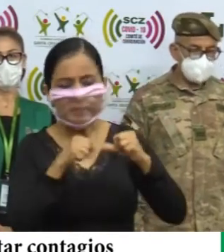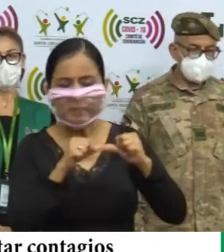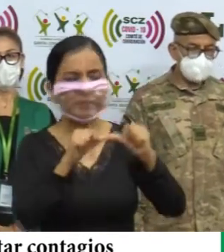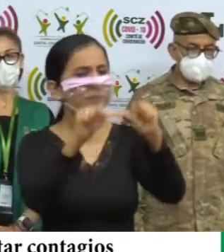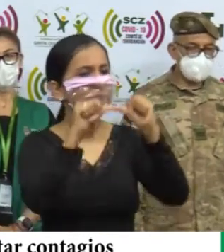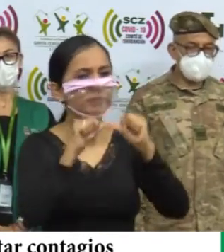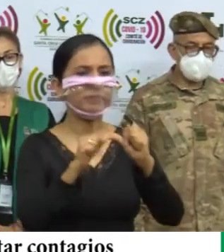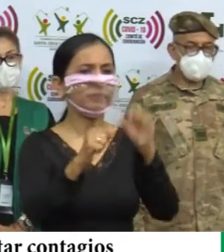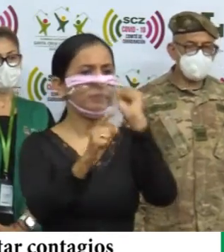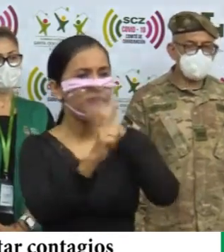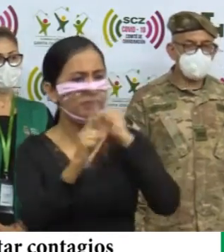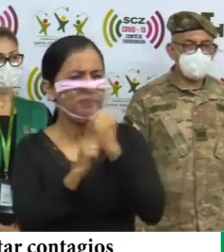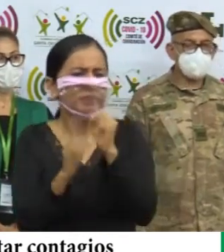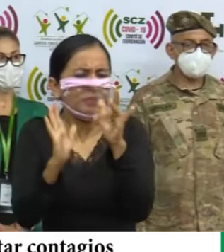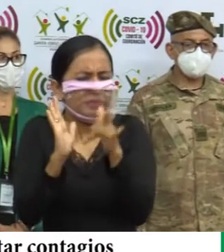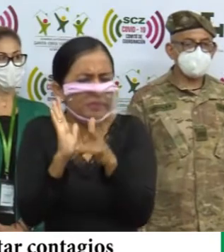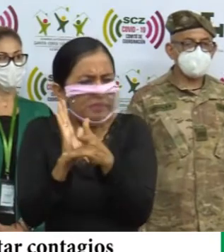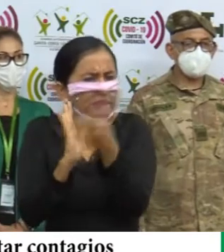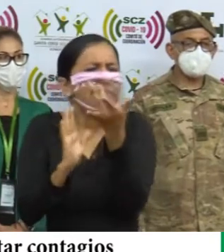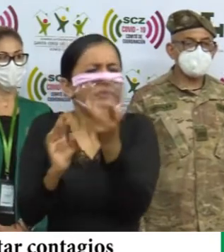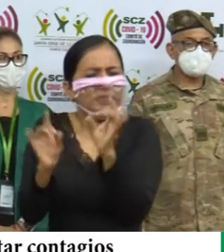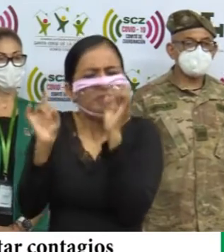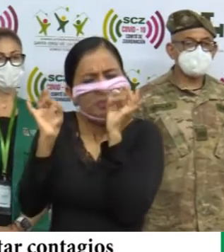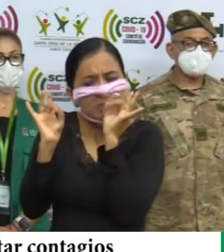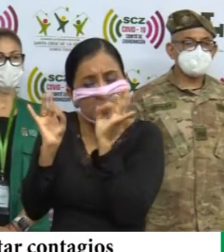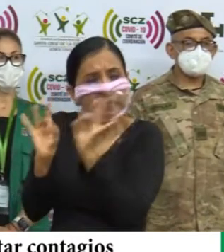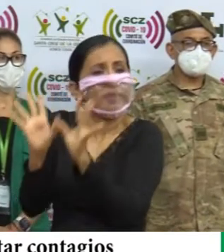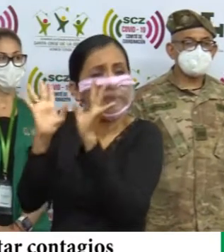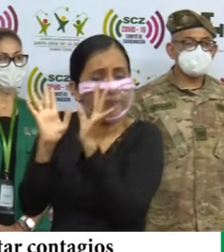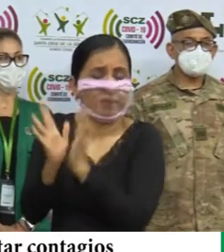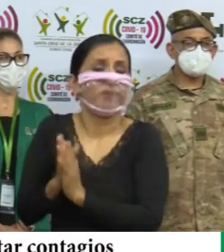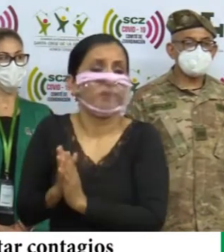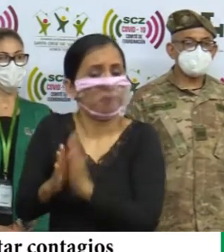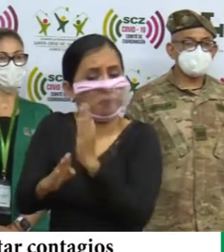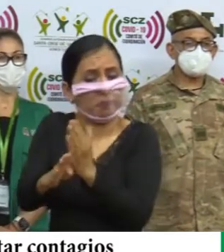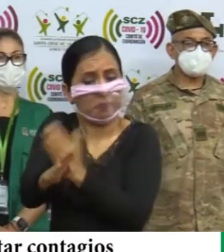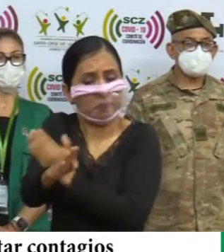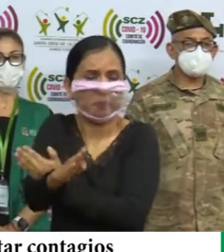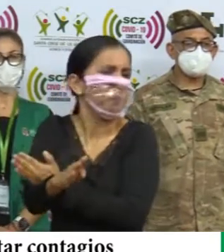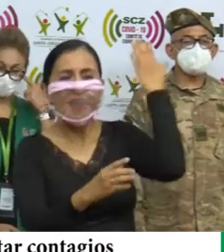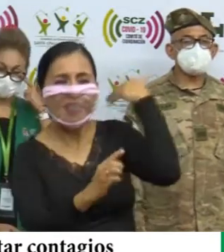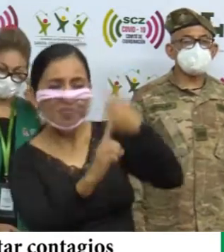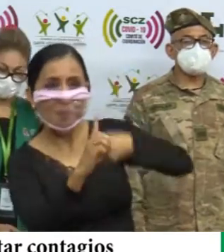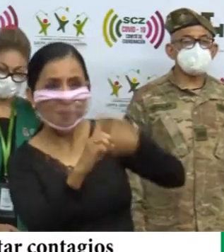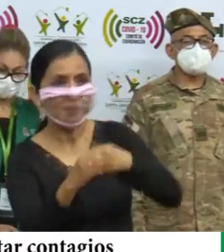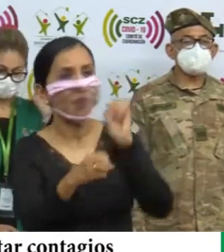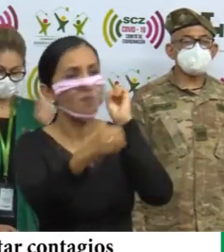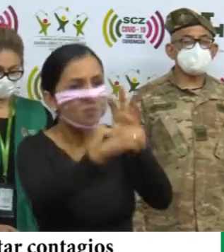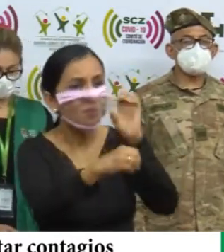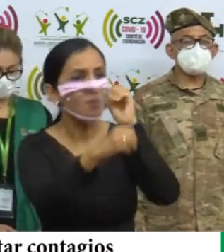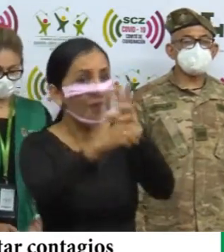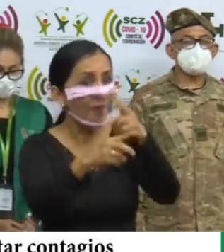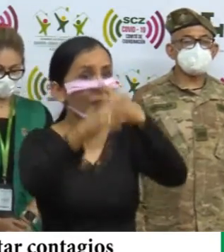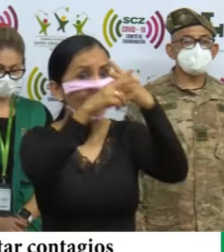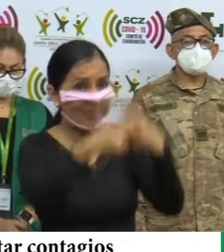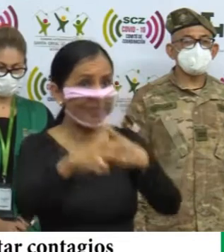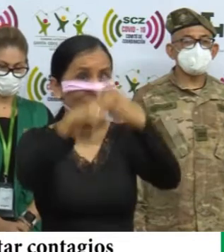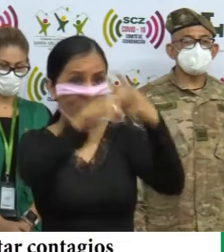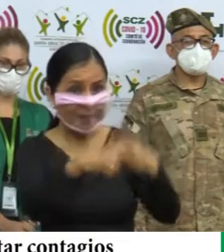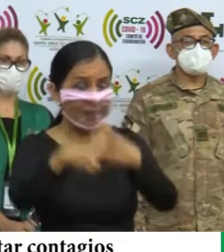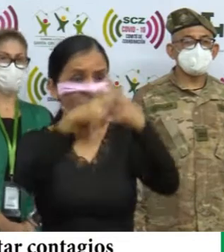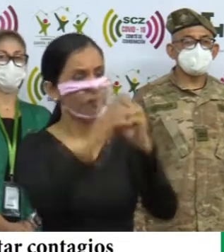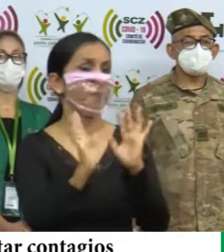situación delicada, crítica, en una evolución estacionaria. Intamos